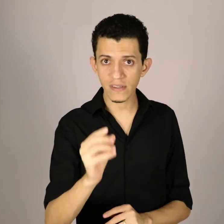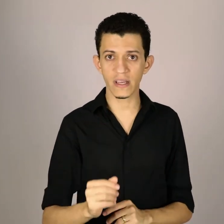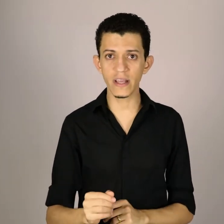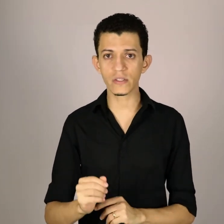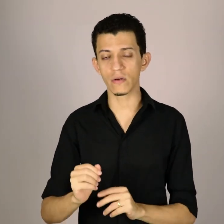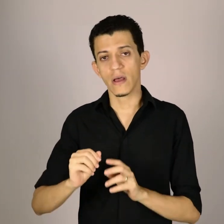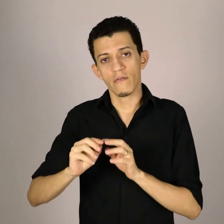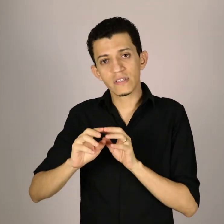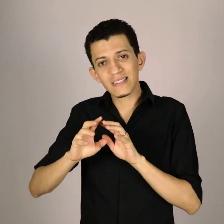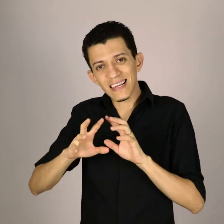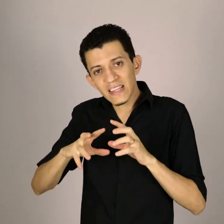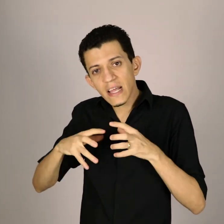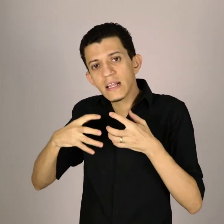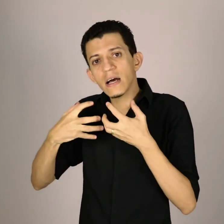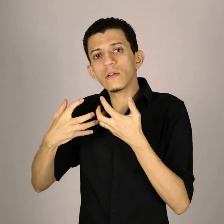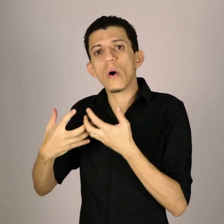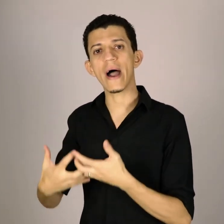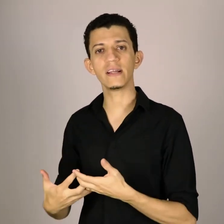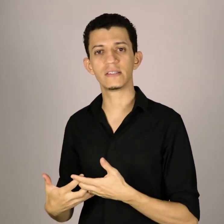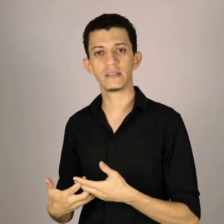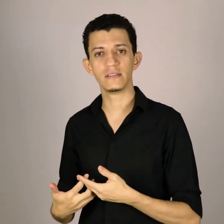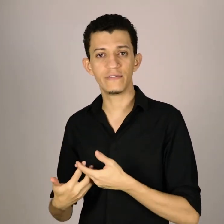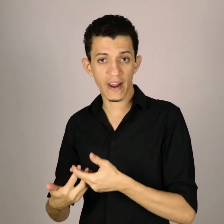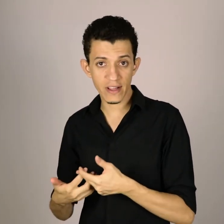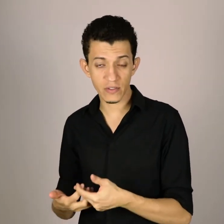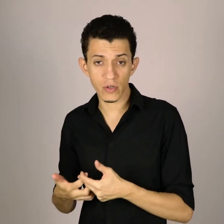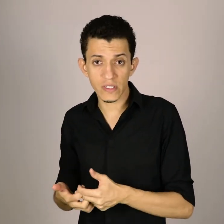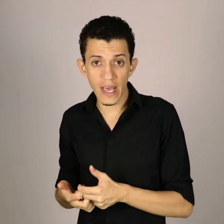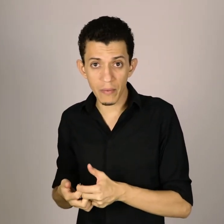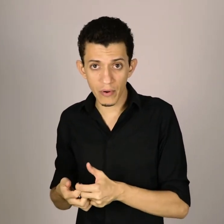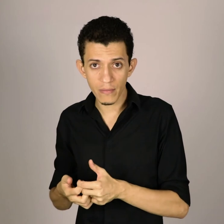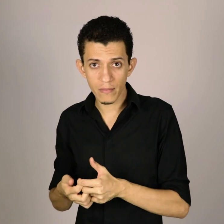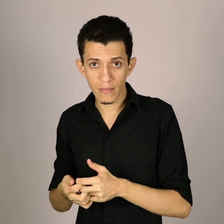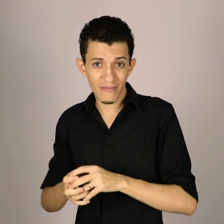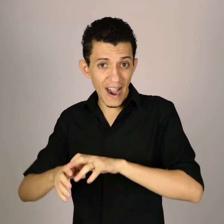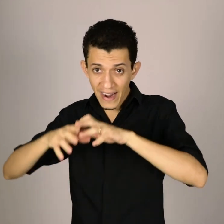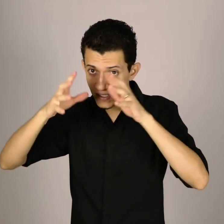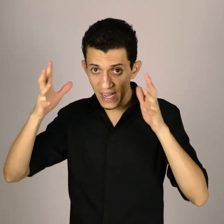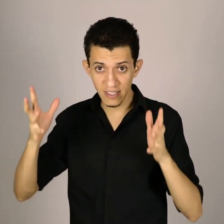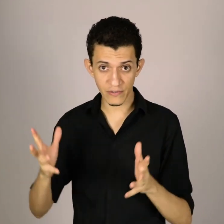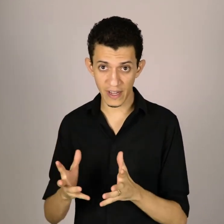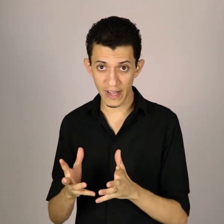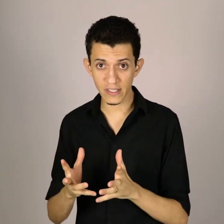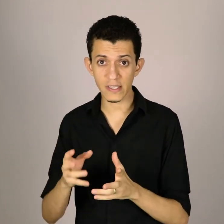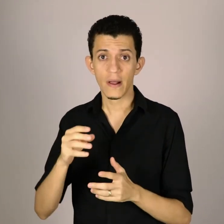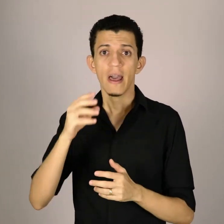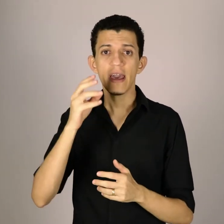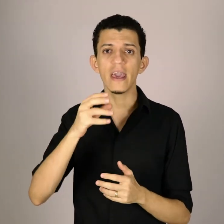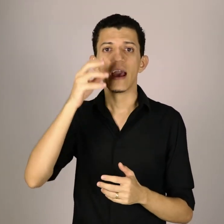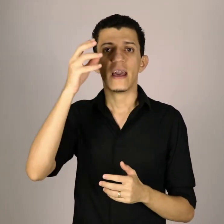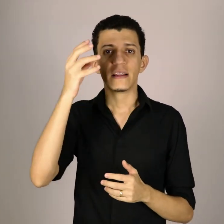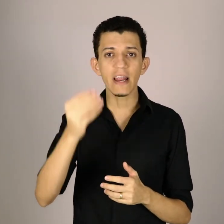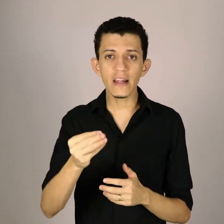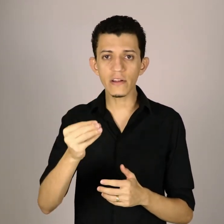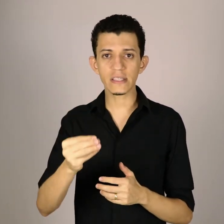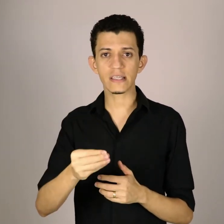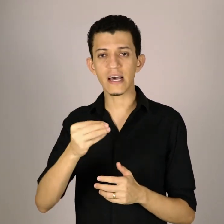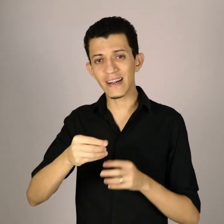fazer isso, você está treinando áreas diferentes do seu cérebro, várias áreas diferentes, e treinando essas áreas,